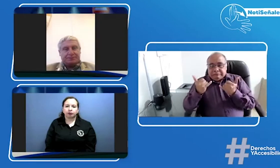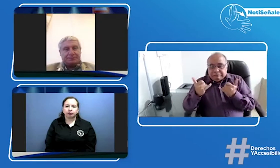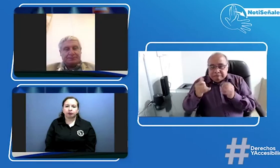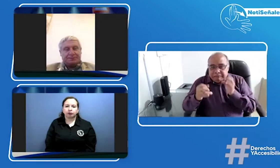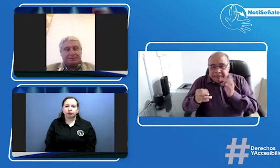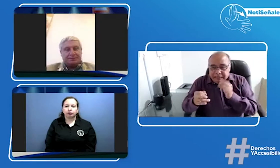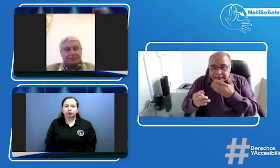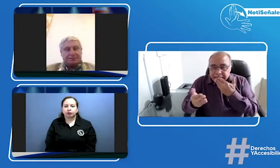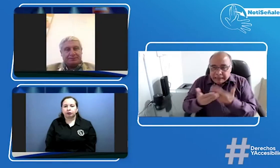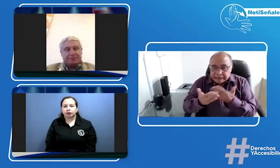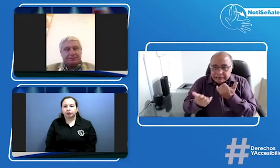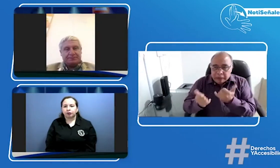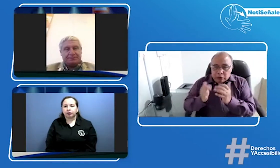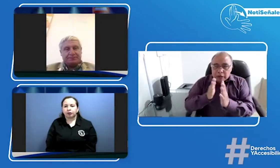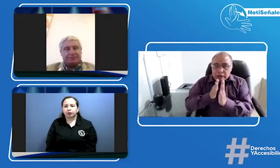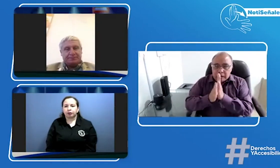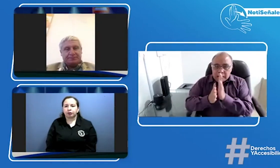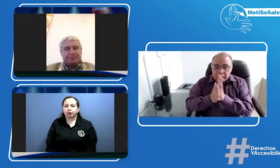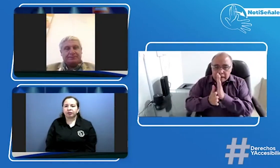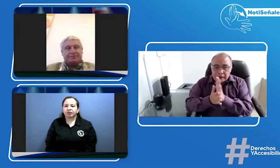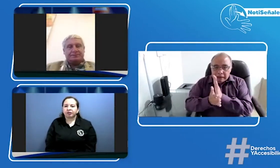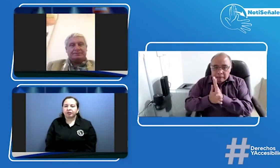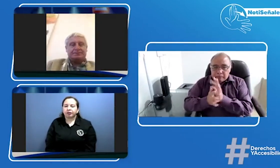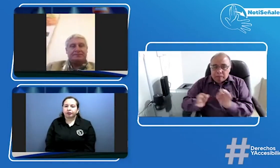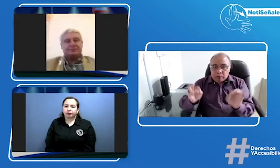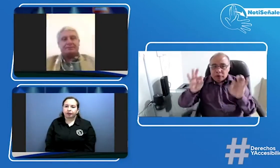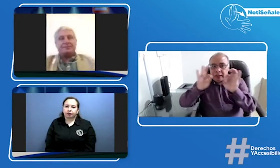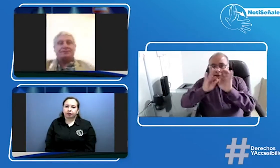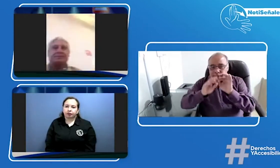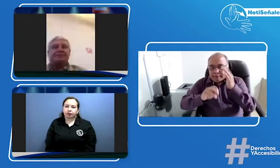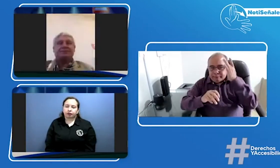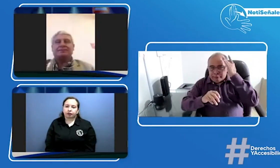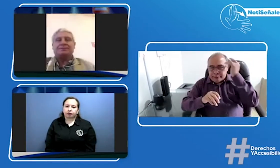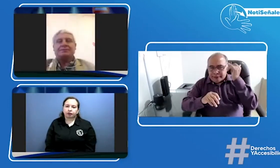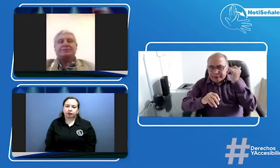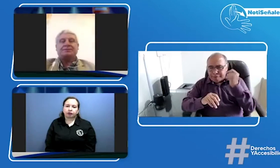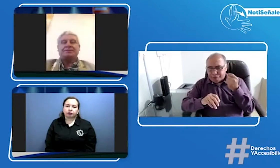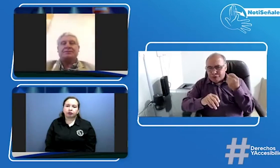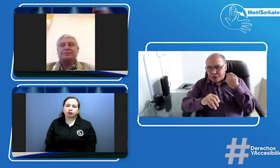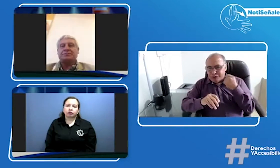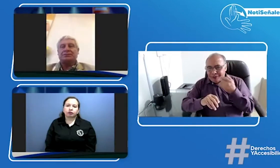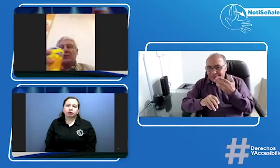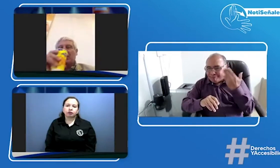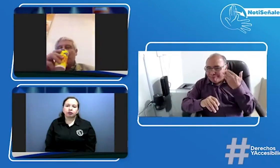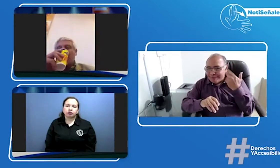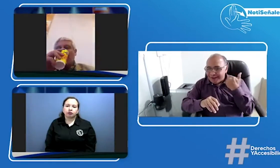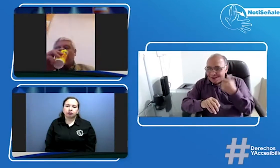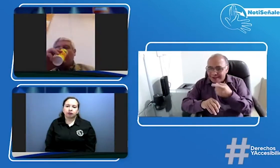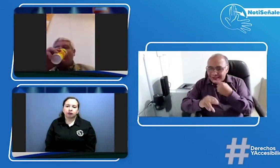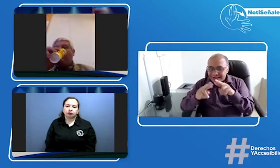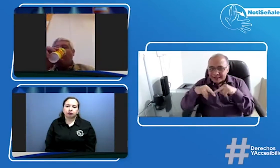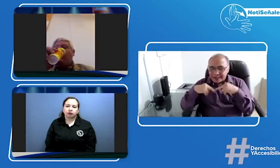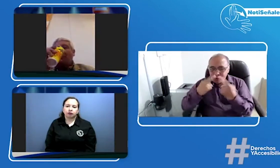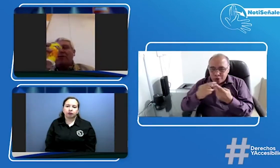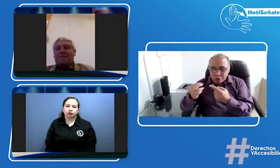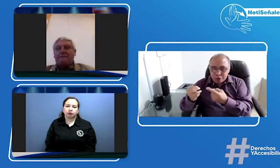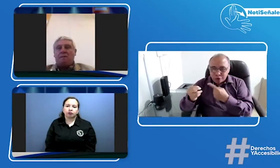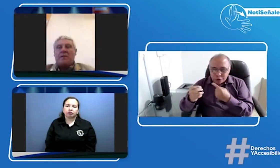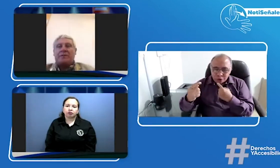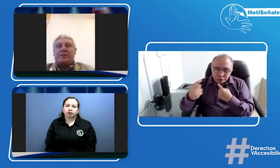y es que claro bueno muchas gracias por lo que usted nos está comentando porque esto es sumamente importante justamente nosotros